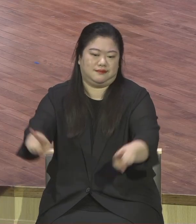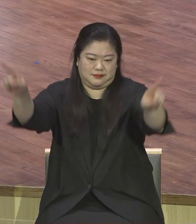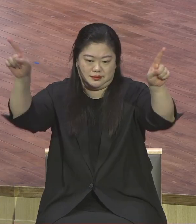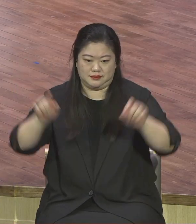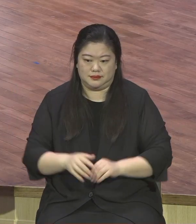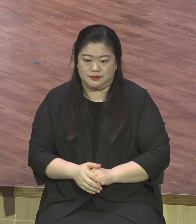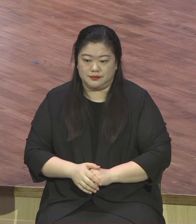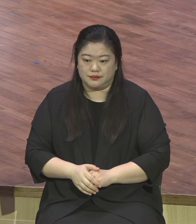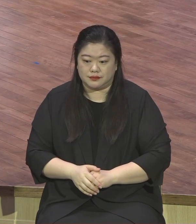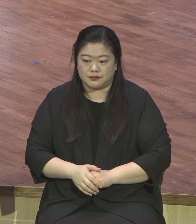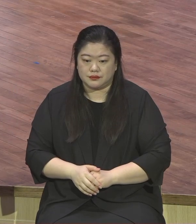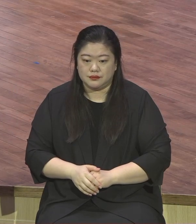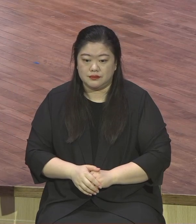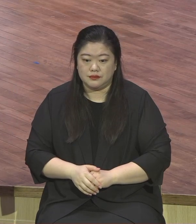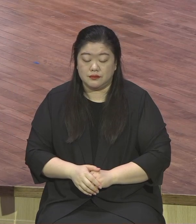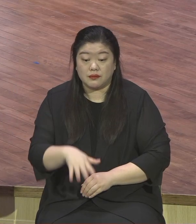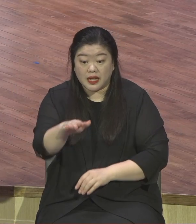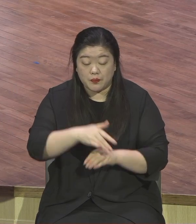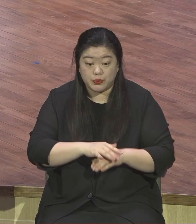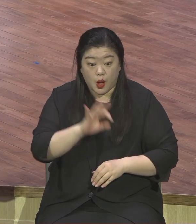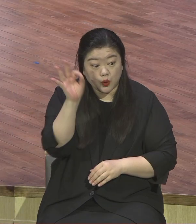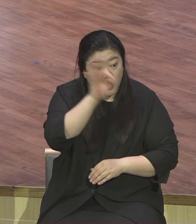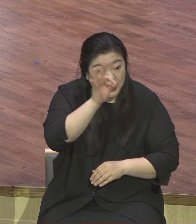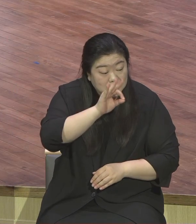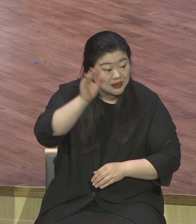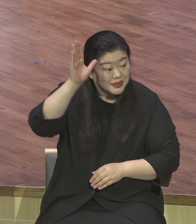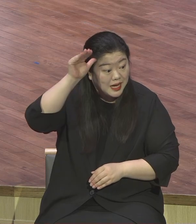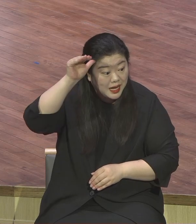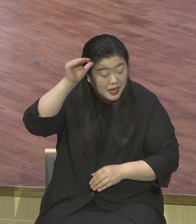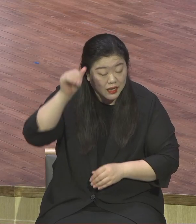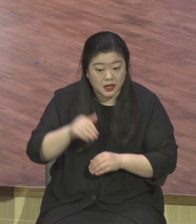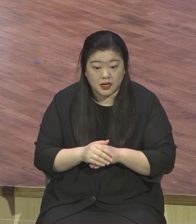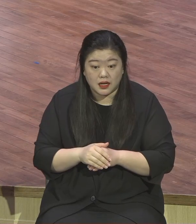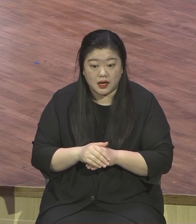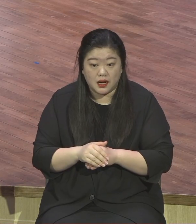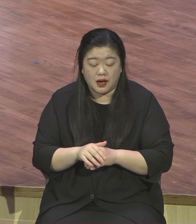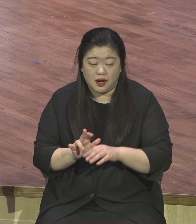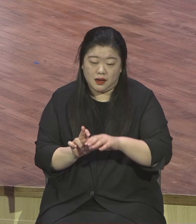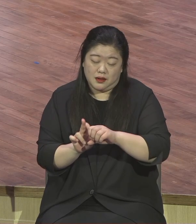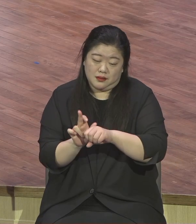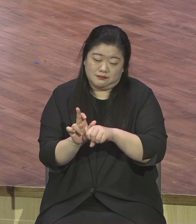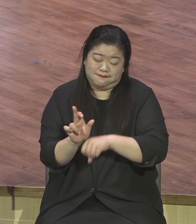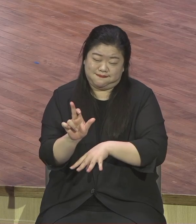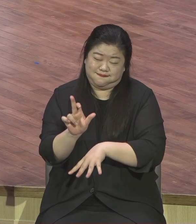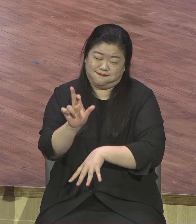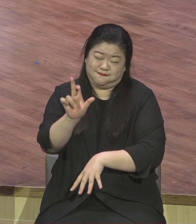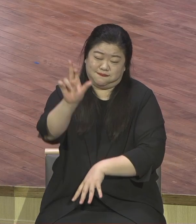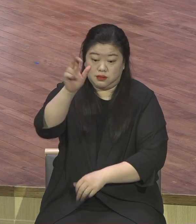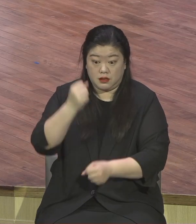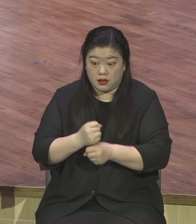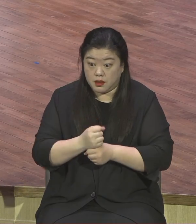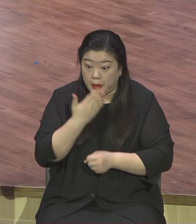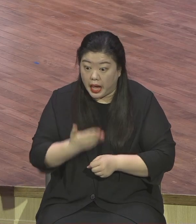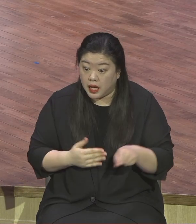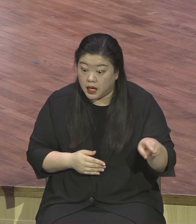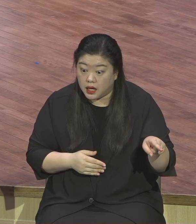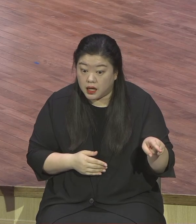비행기 로켓트 핵폭탄 이런 건물 어느 짐승이 지어요 어느 마이크를 만듭니까 사람만